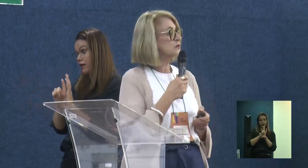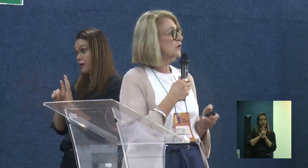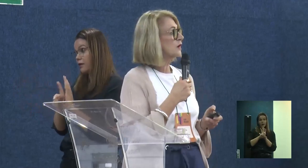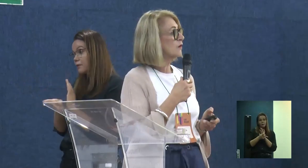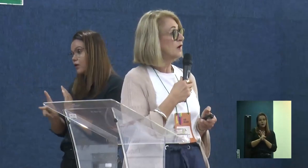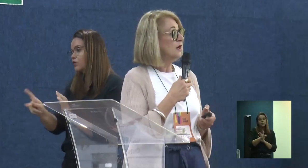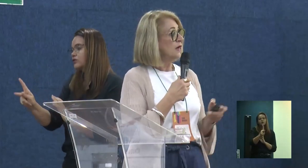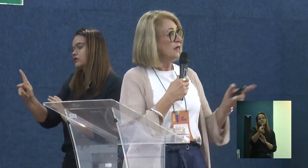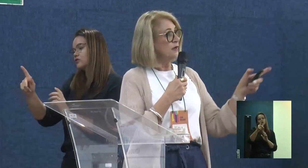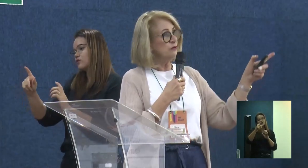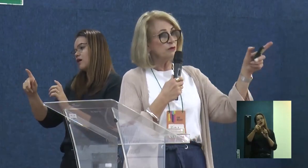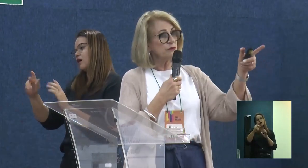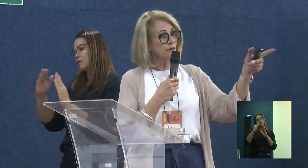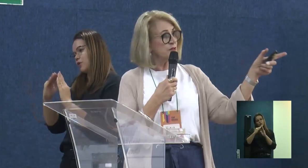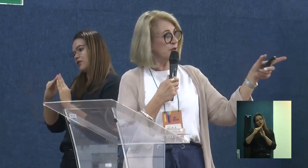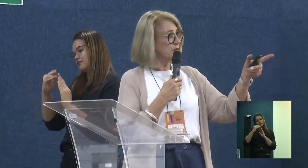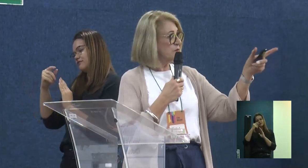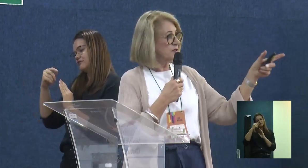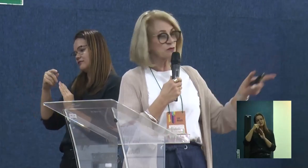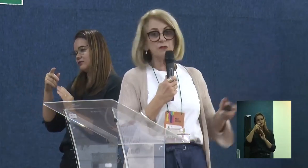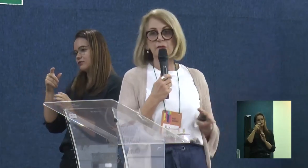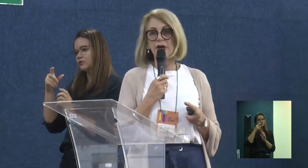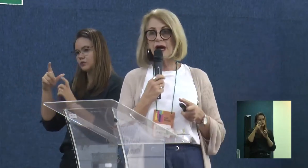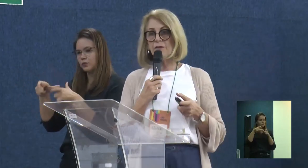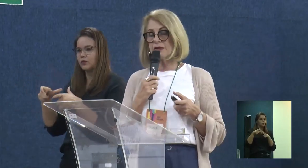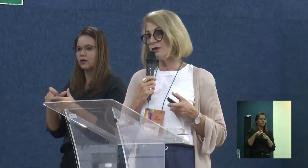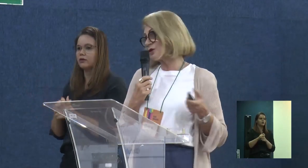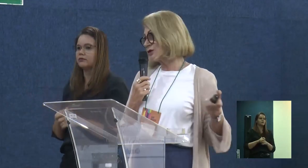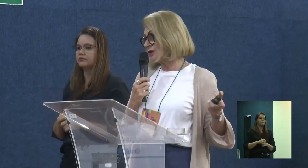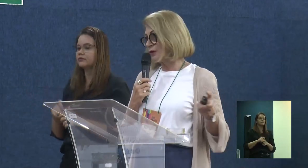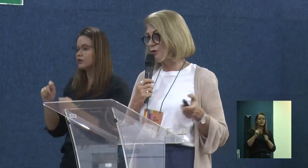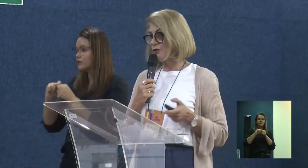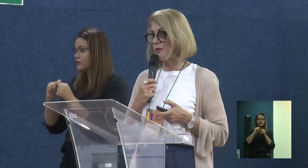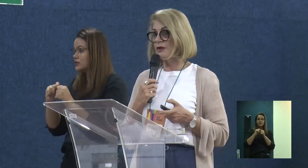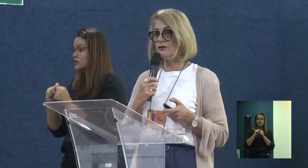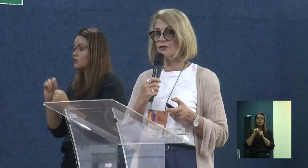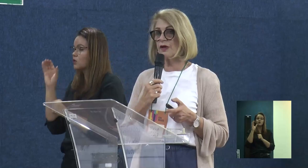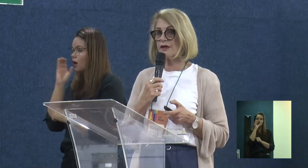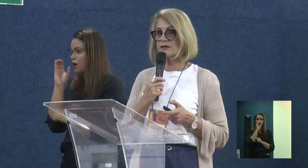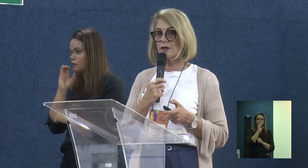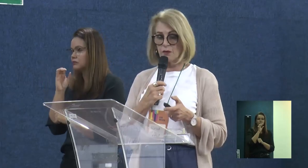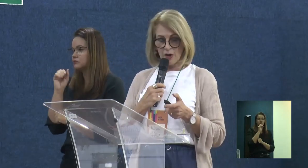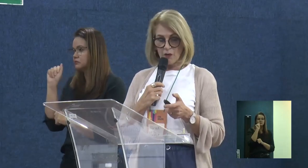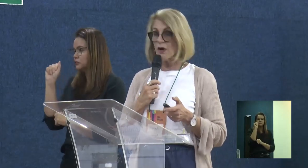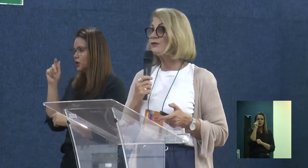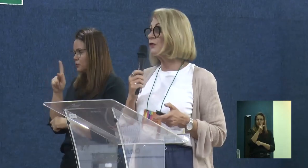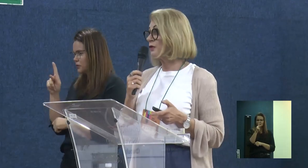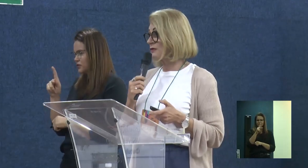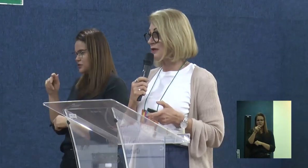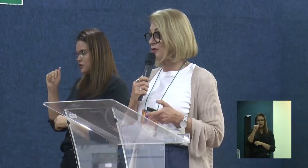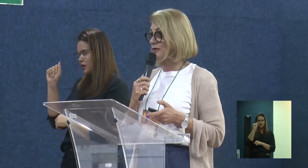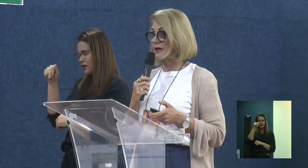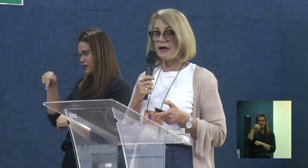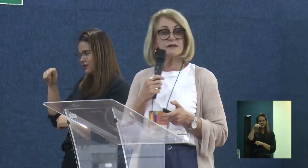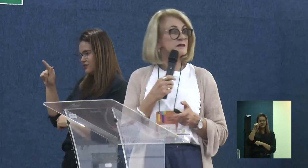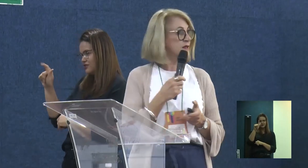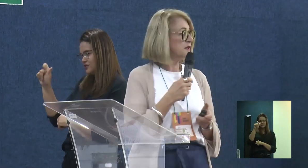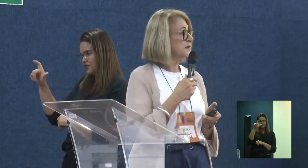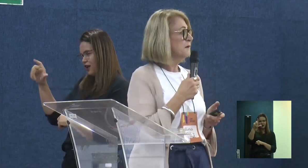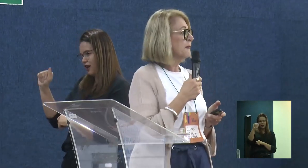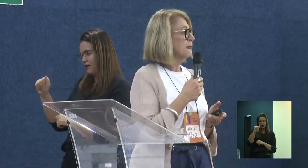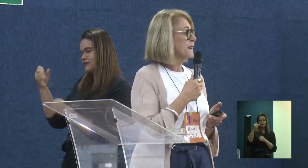mantenha eles no local. Eu estou fazendo aqui uma súmula bem rápida, Anja já falou sobre isso, né, que são quais foram as